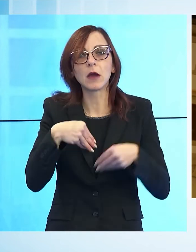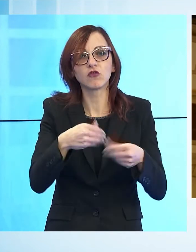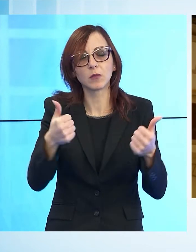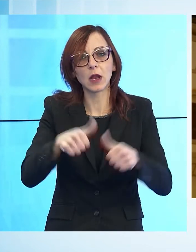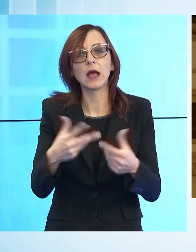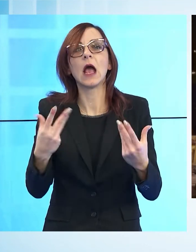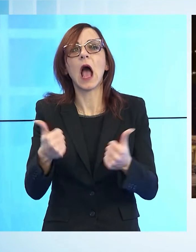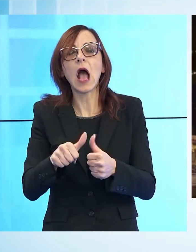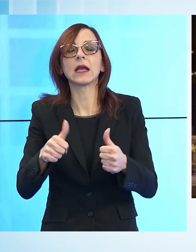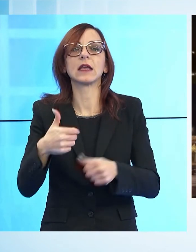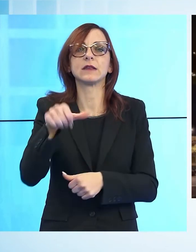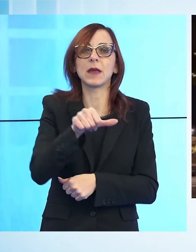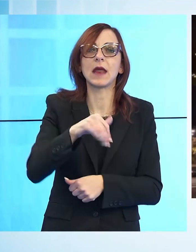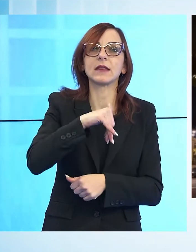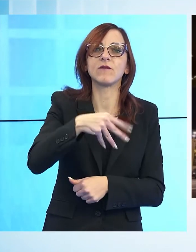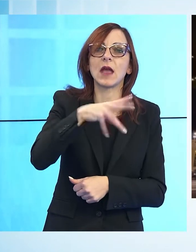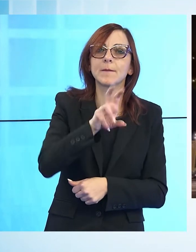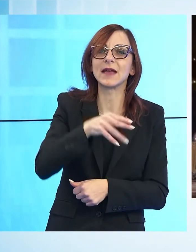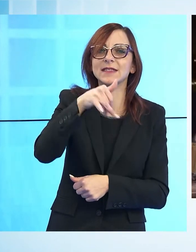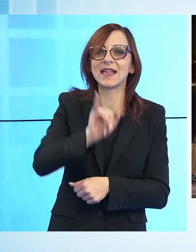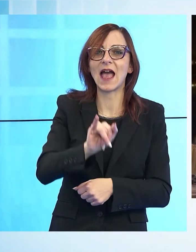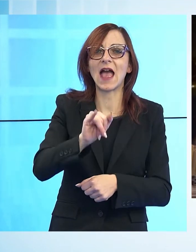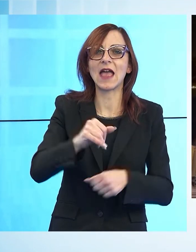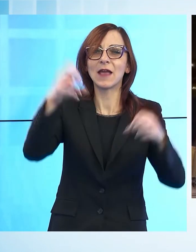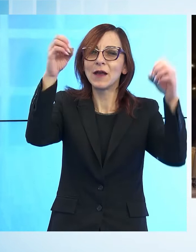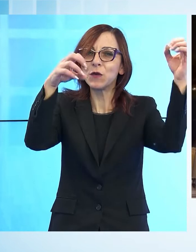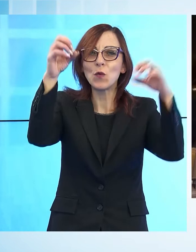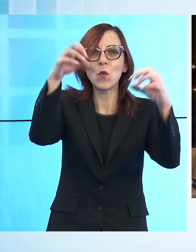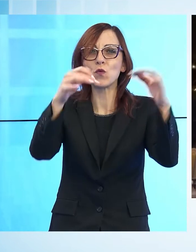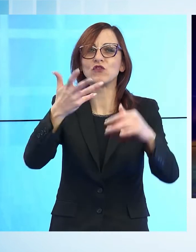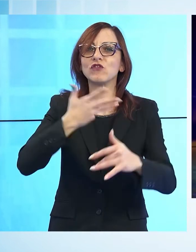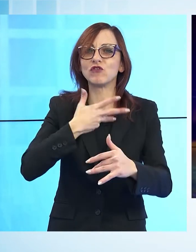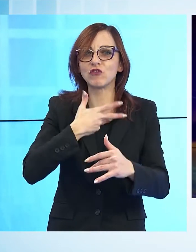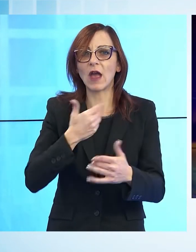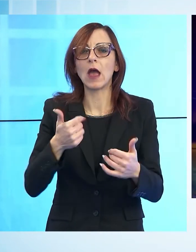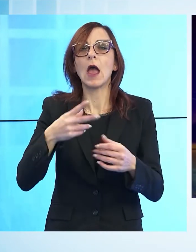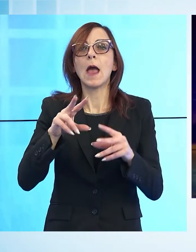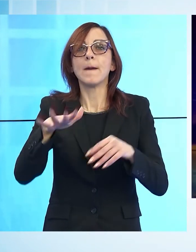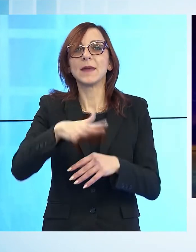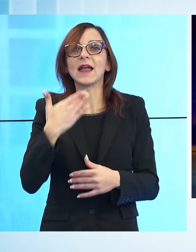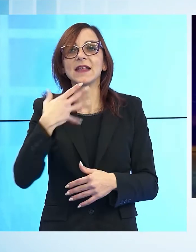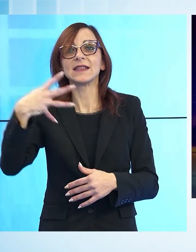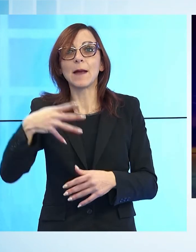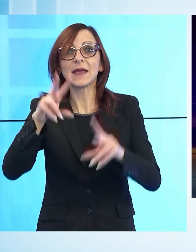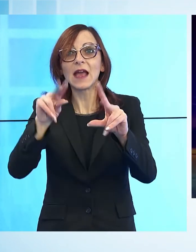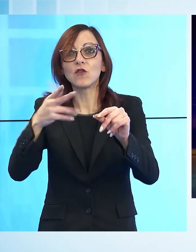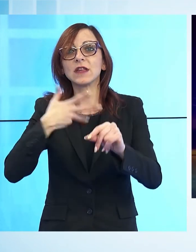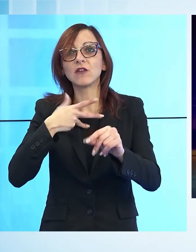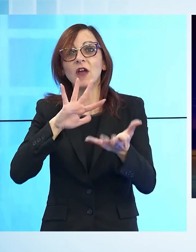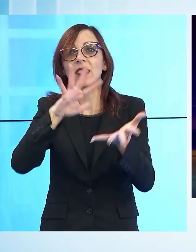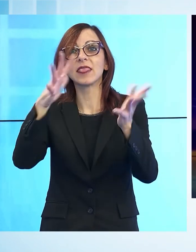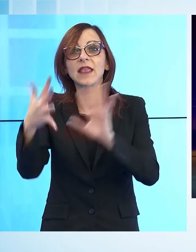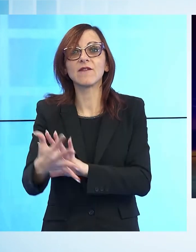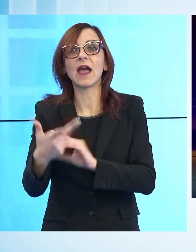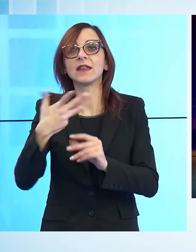con via Mazzei, il corso principale tutto illuminato, novità anche per piazza San Michele, diventata per l'occasione un